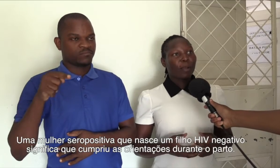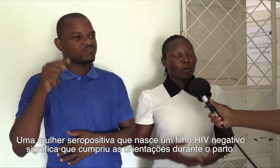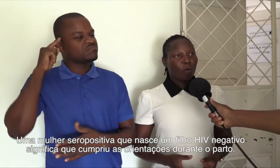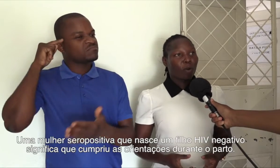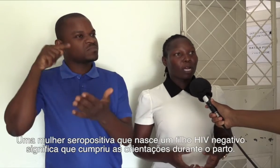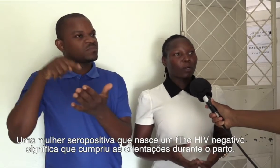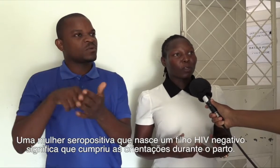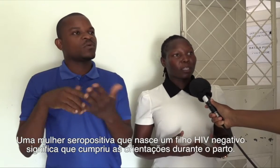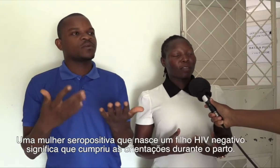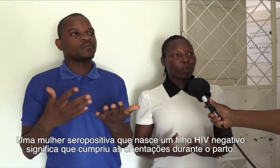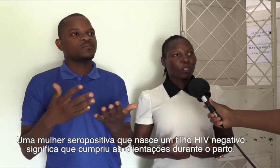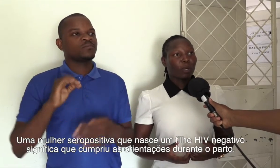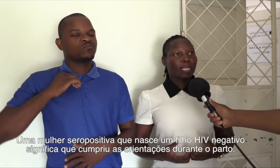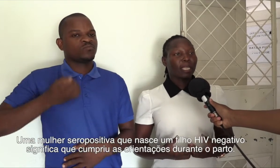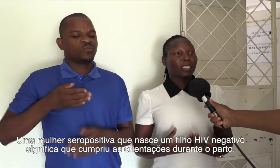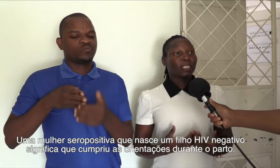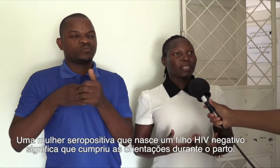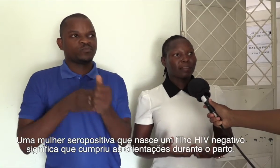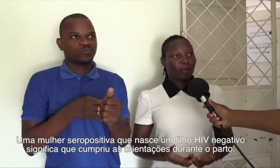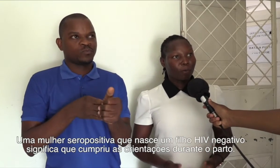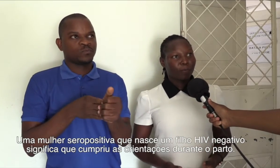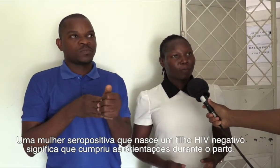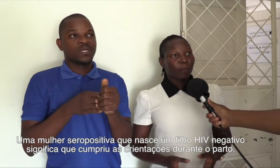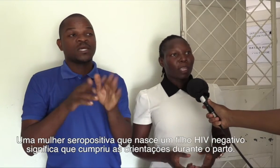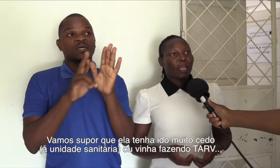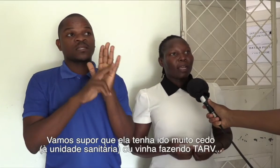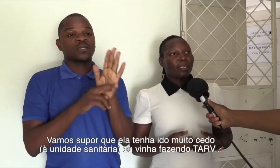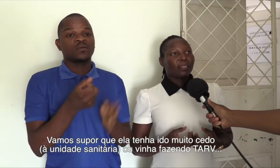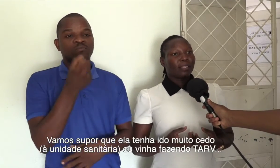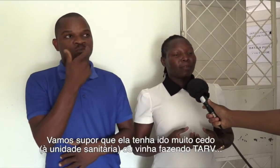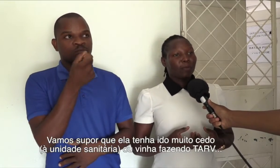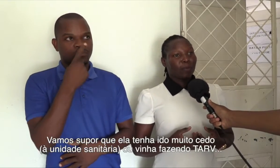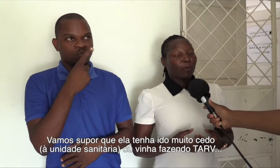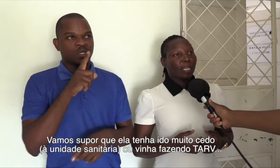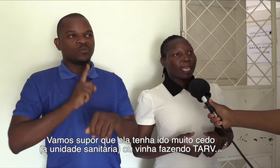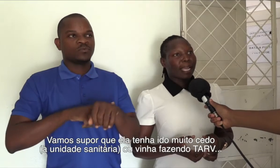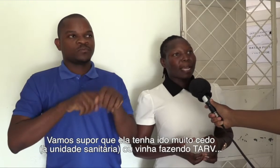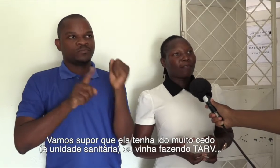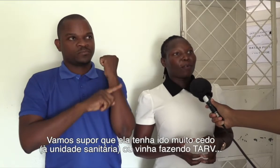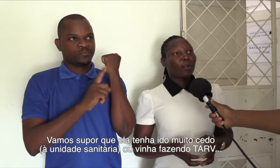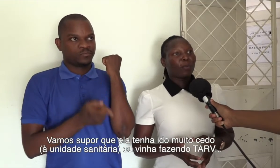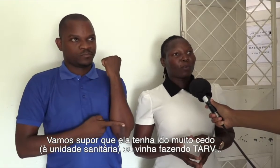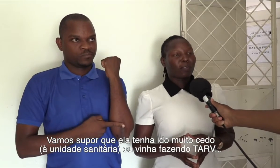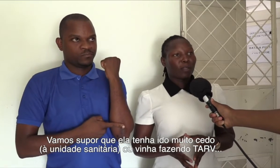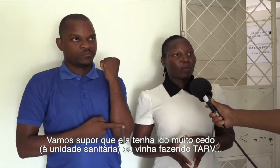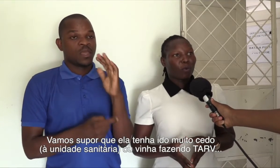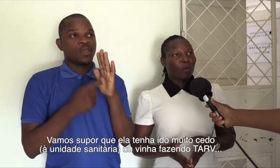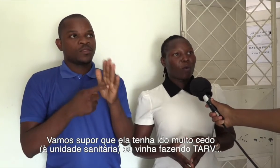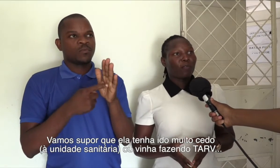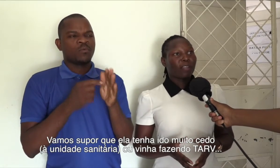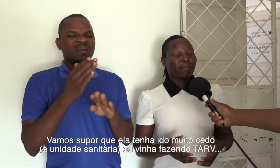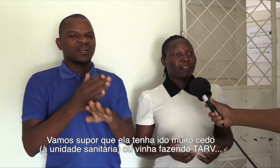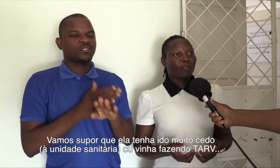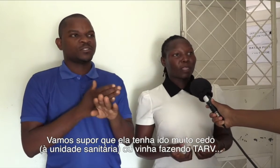cumpriu as orientações durante a gestação. Vamos supor que ela foi muito cedo